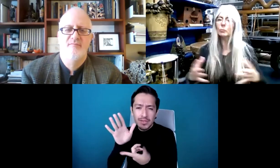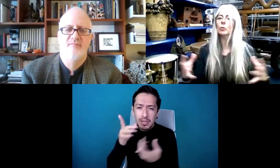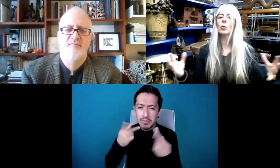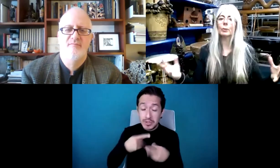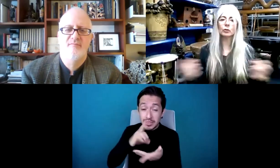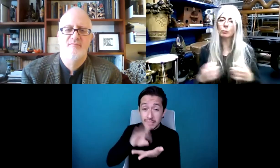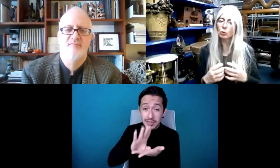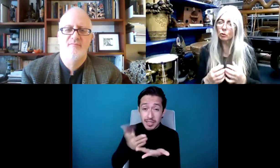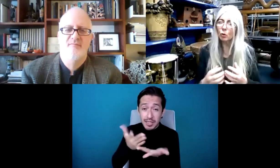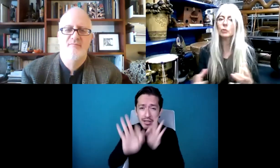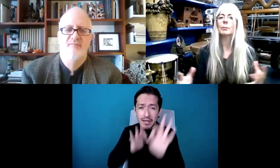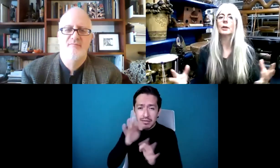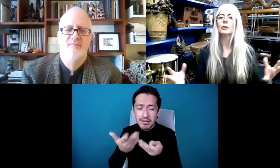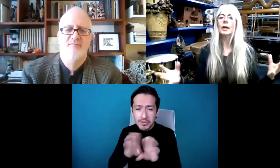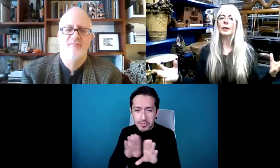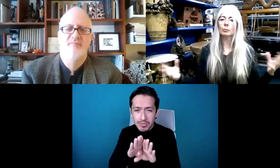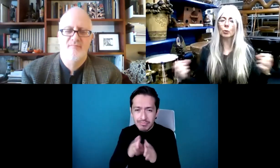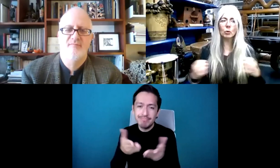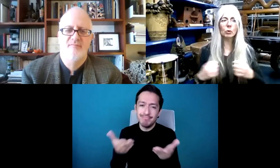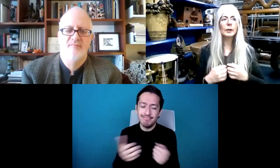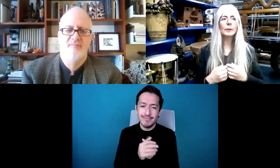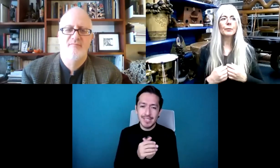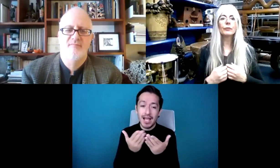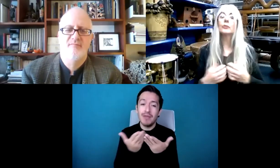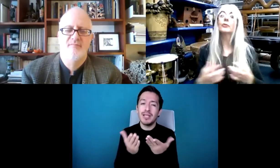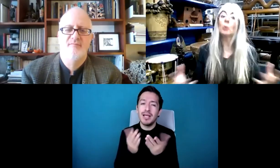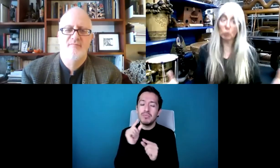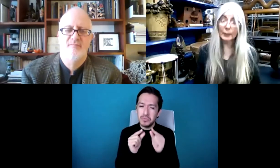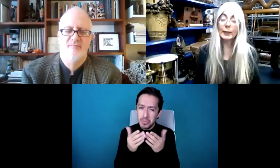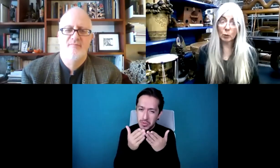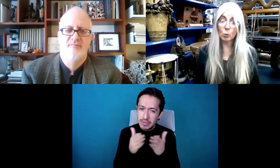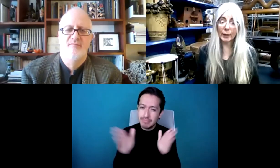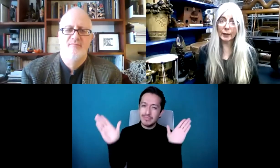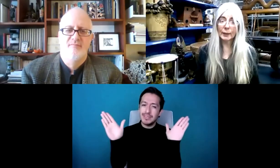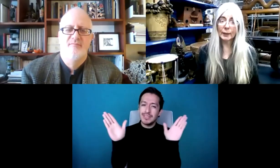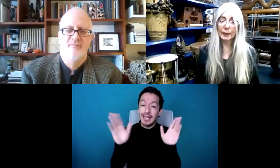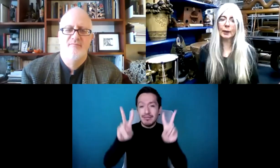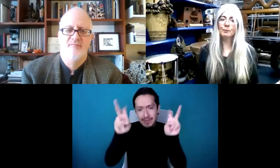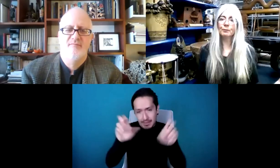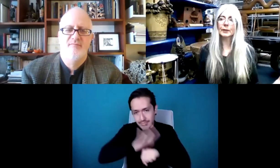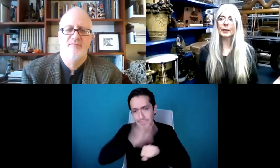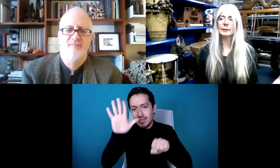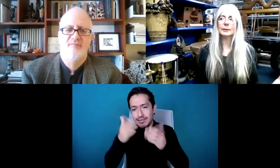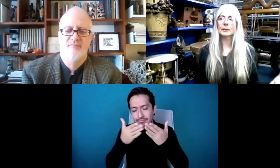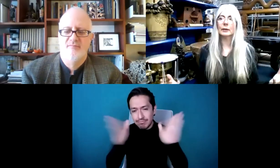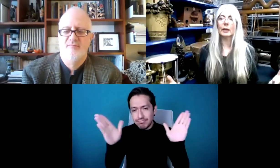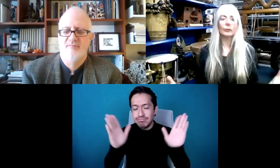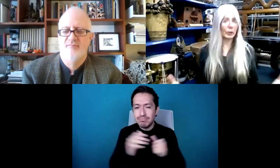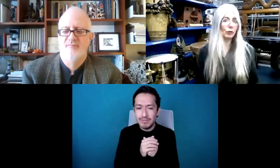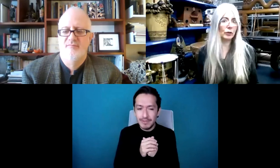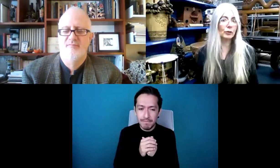Entonces, bueno, ahora está mucho más abiertos, se habla más de esto, es más visible y